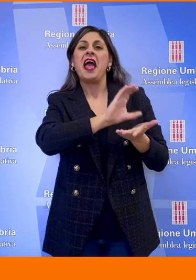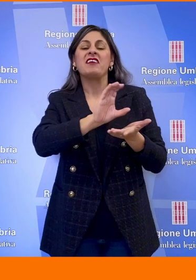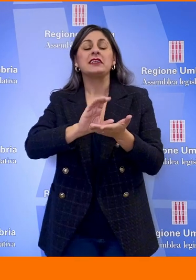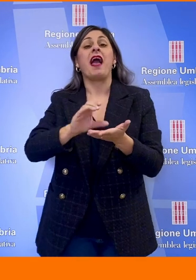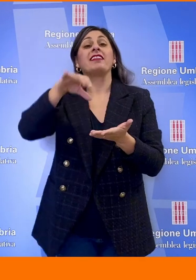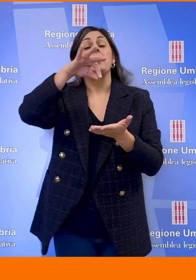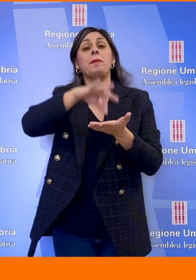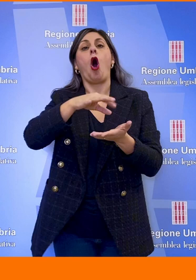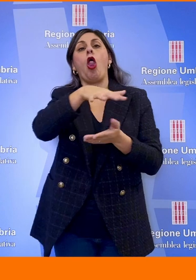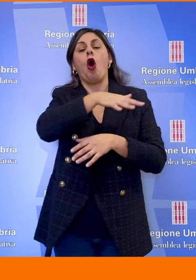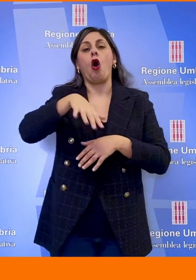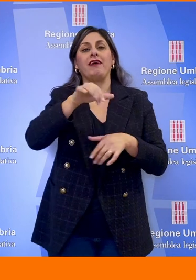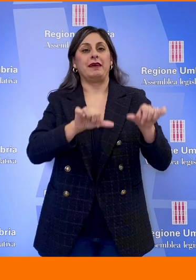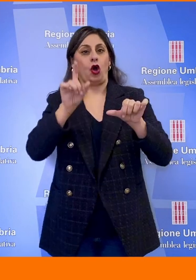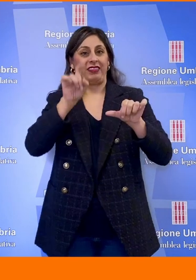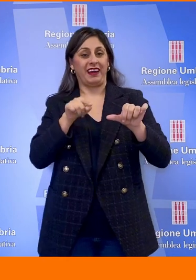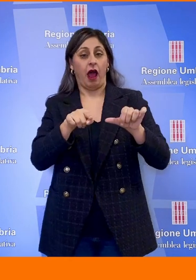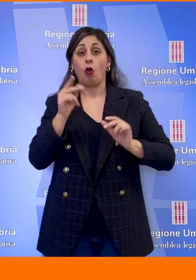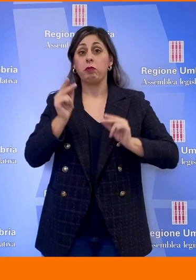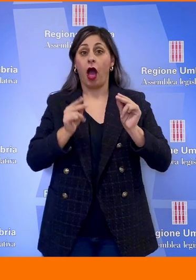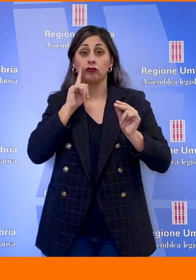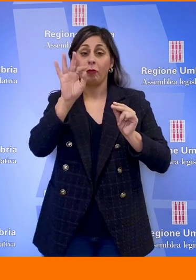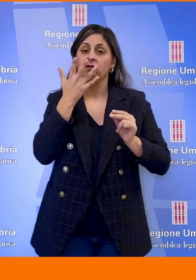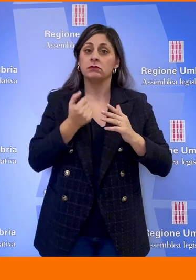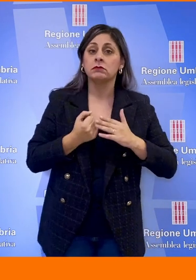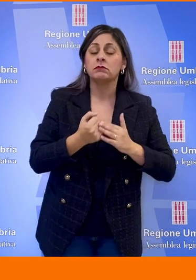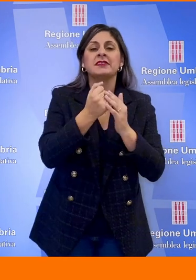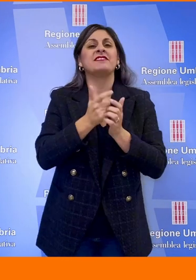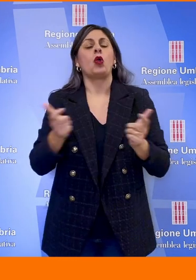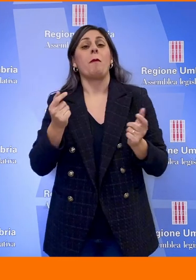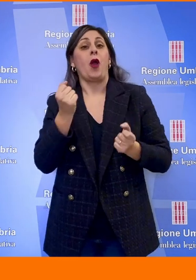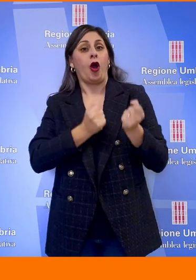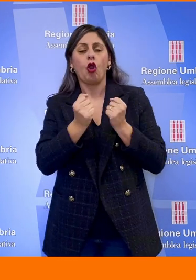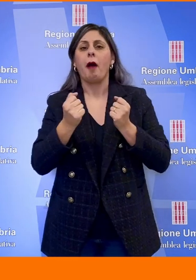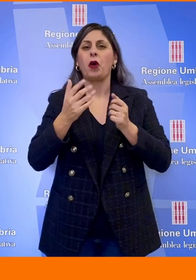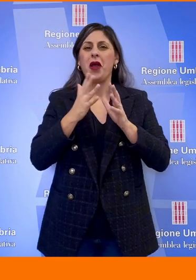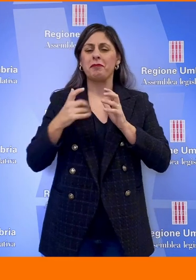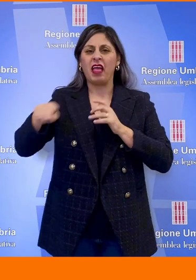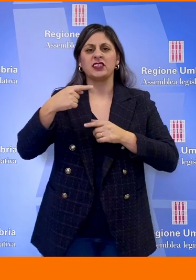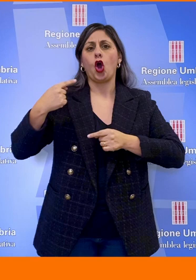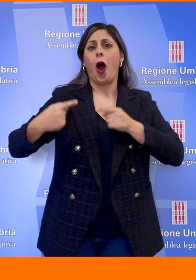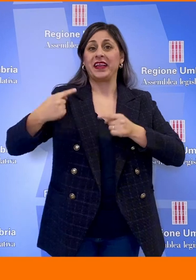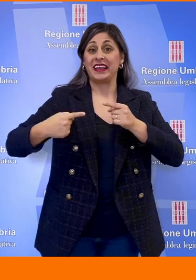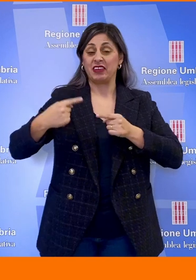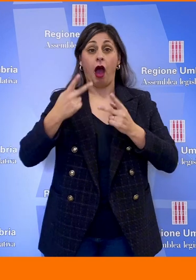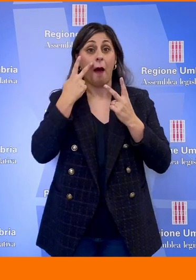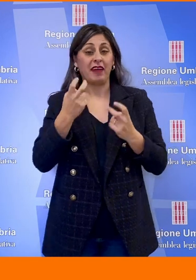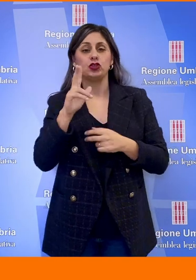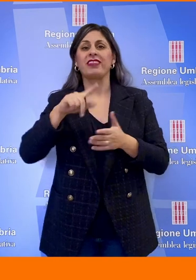ternano. Il bilancio punta a sostenere lo sviluppo economico e la competitività delle imprese. Sono previsti 3 milioni e 2